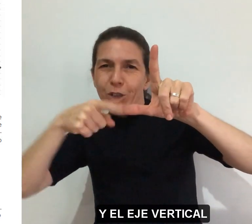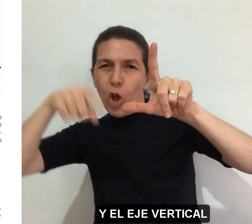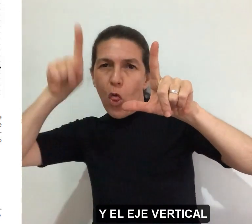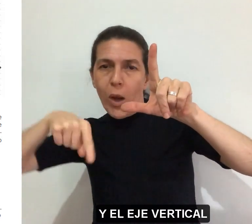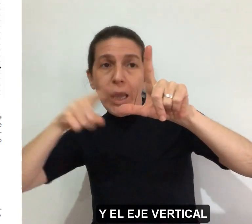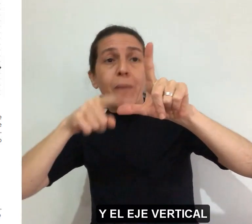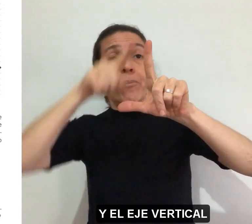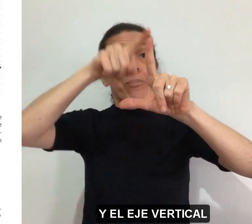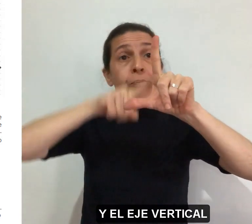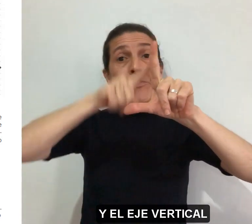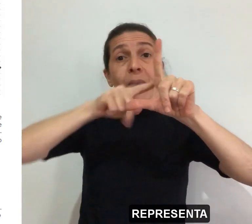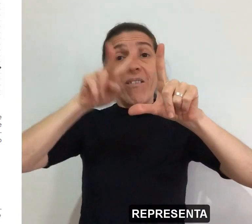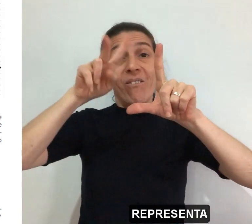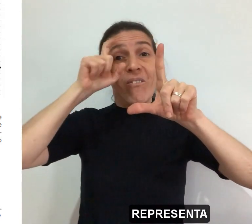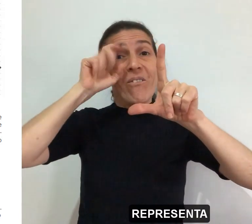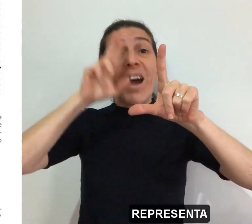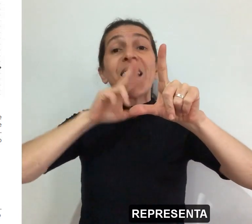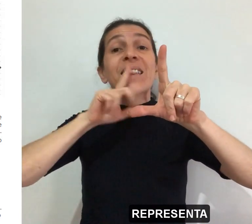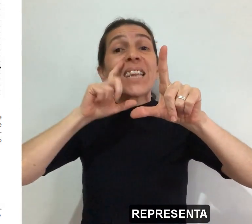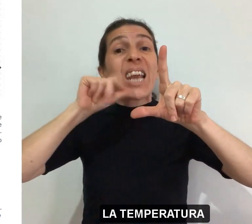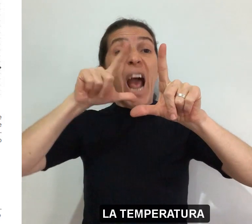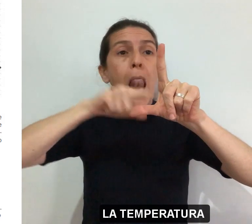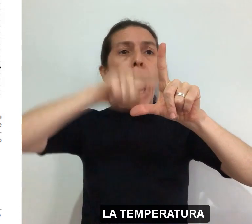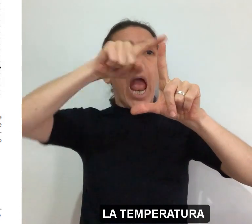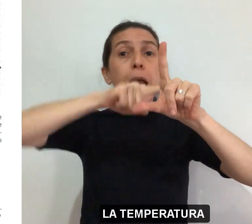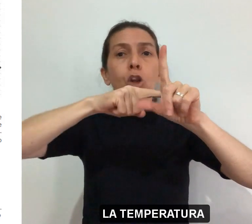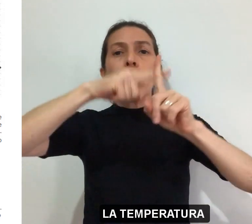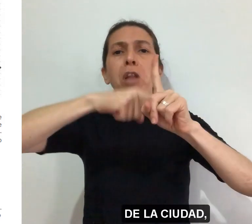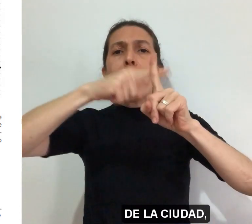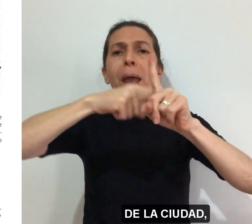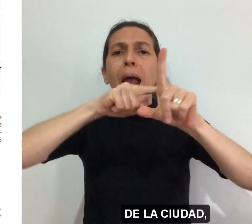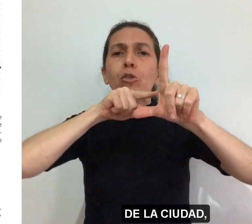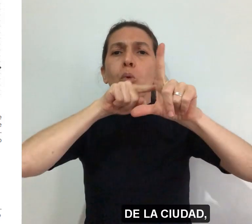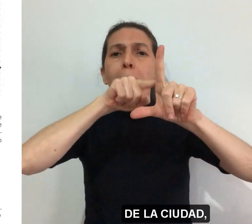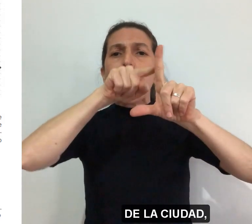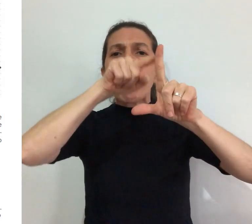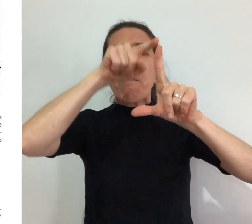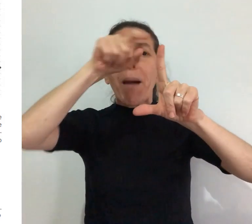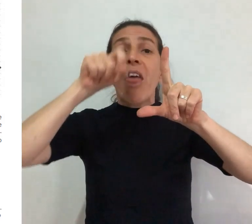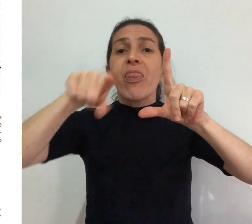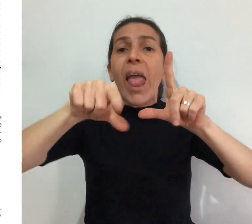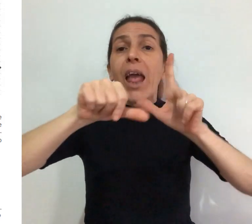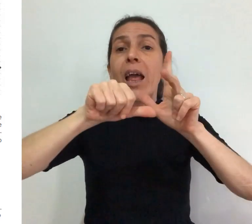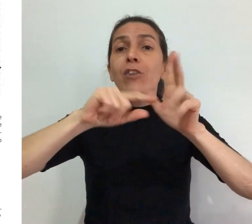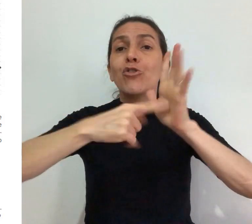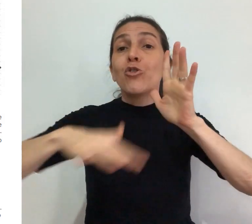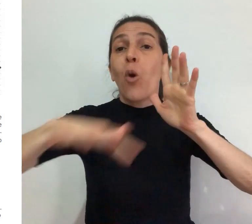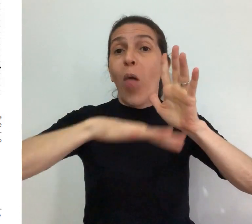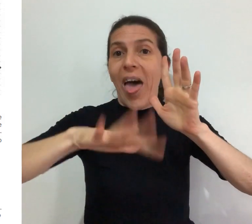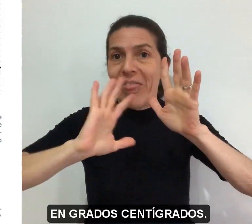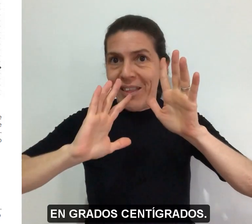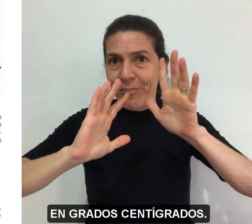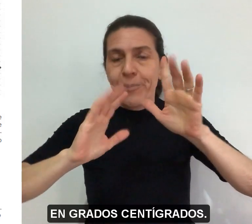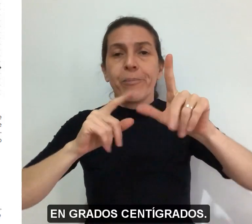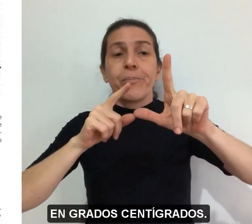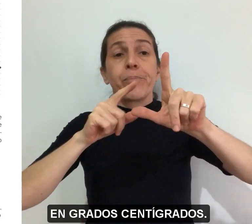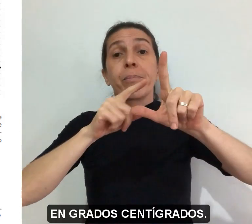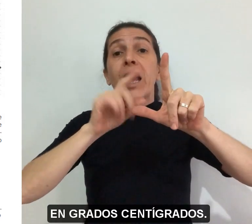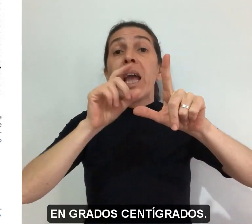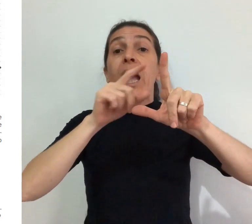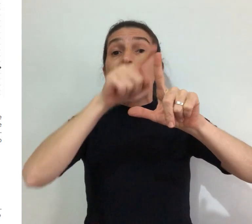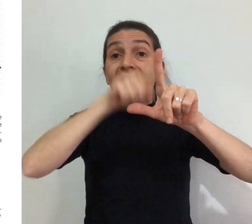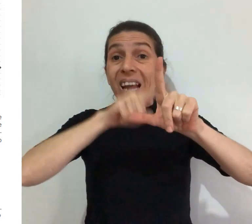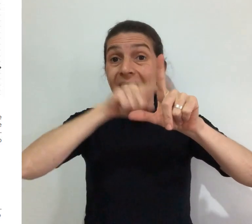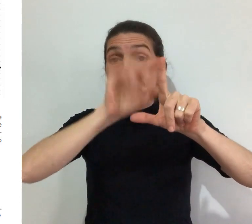vertical representa la temperatura de la ciudad, en grados